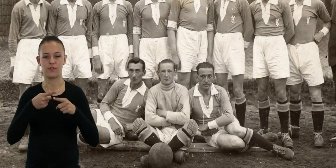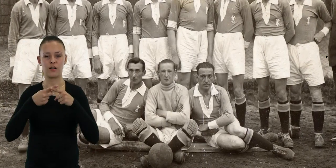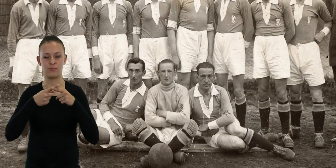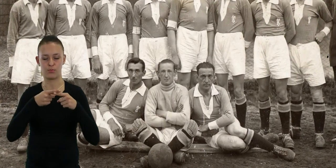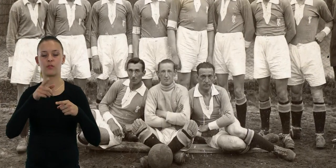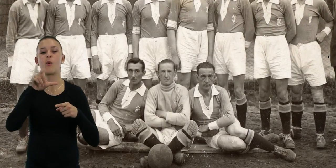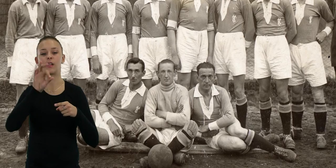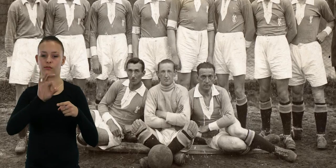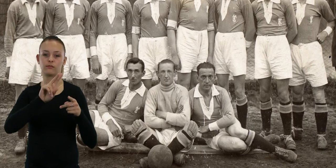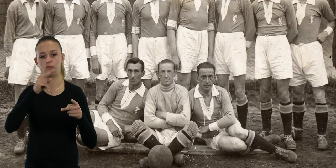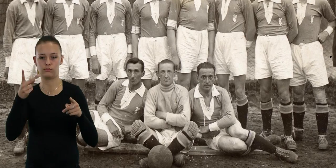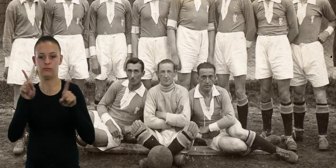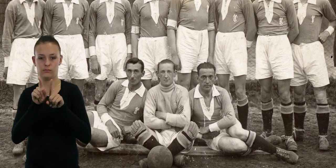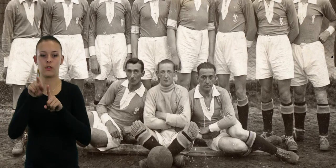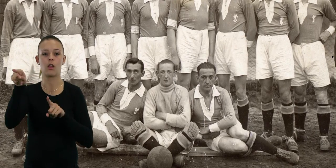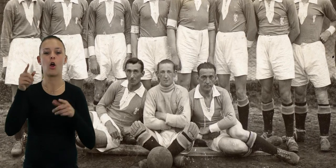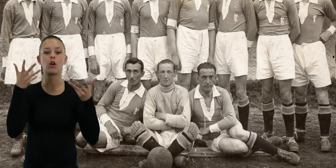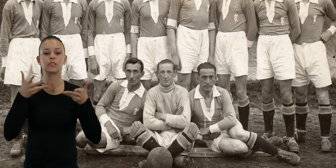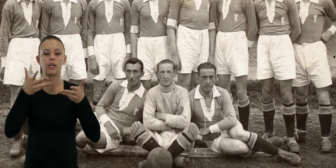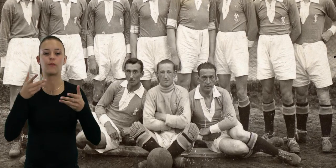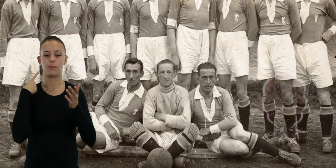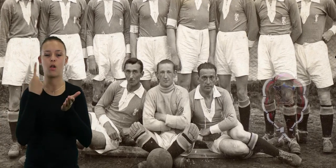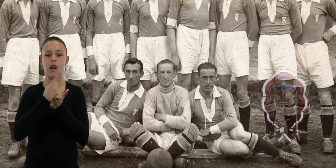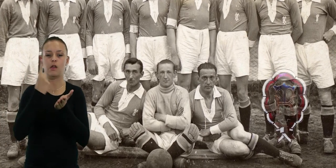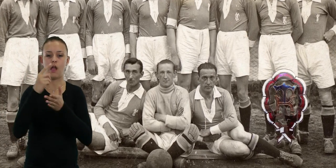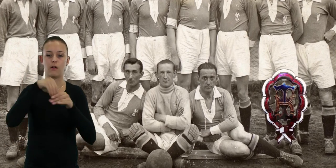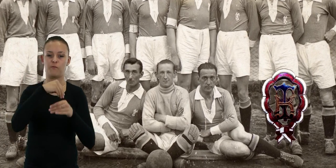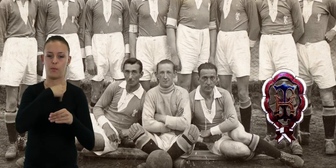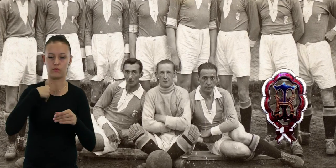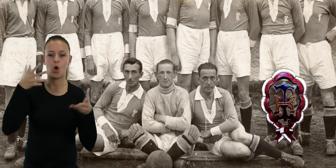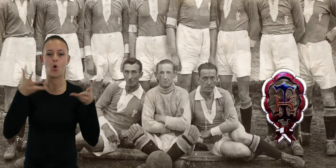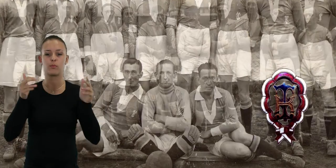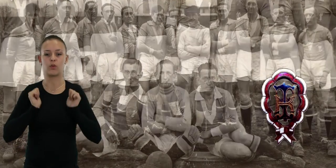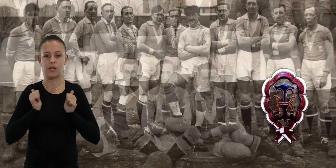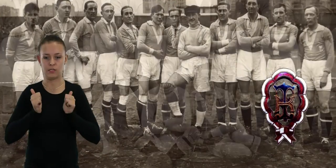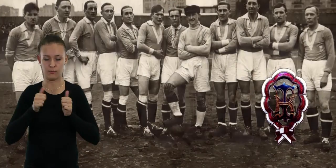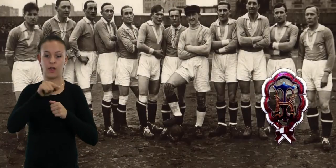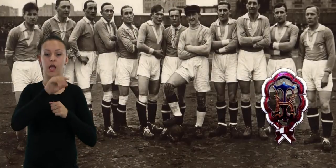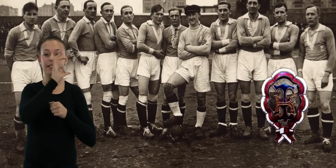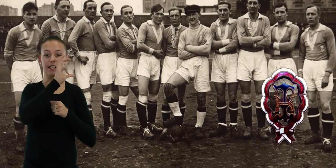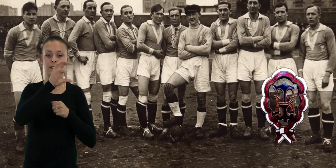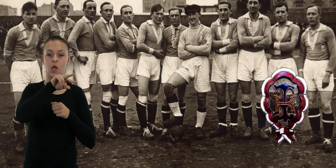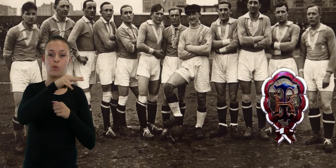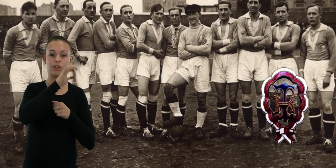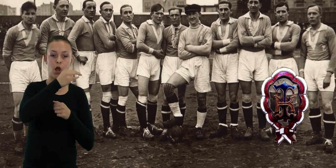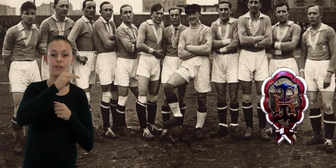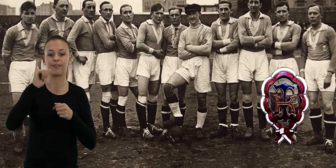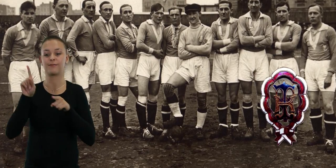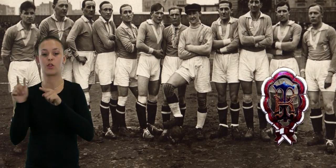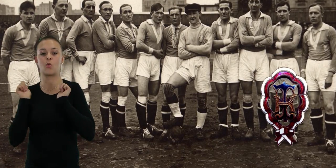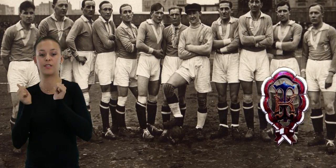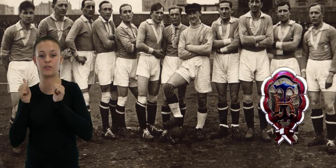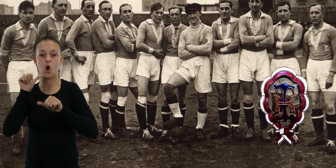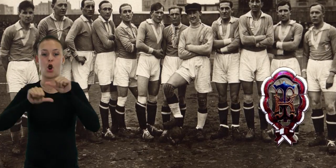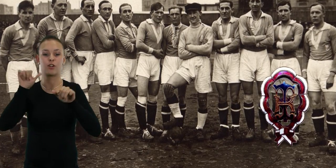zespołem obok ŁKS-u, który współtworzył centralne rozgrywki ligowe w Polsce, był Klub Turystów. W wyniku fuzji